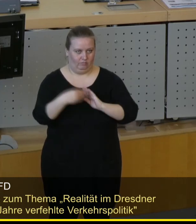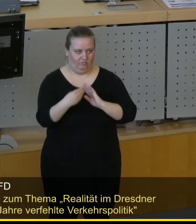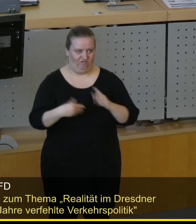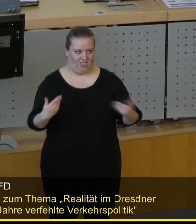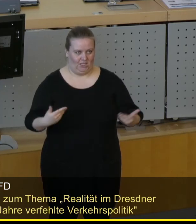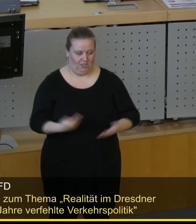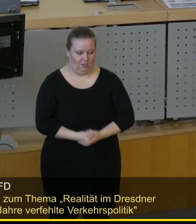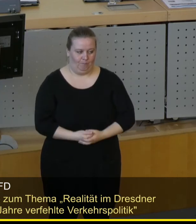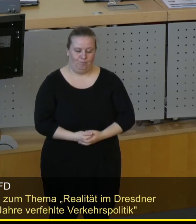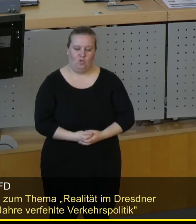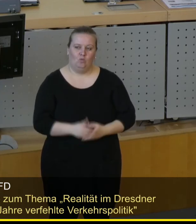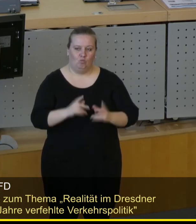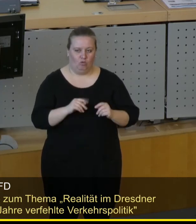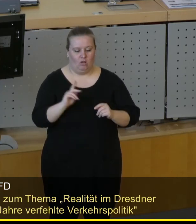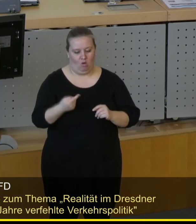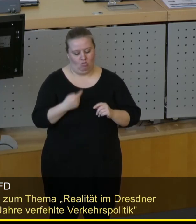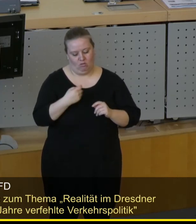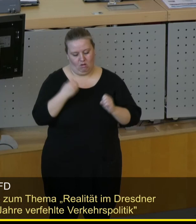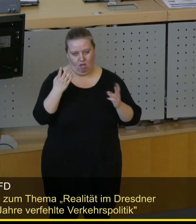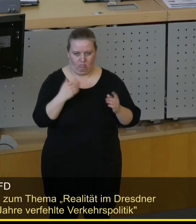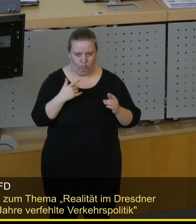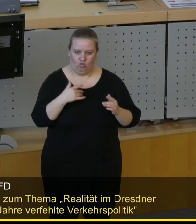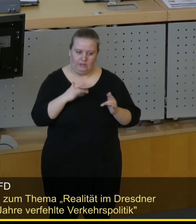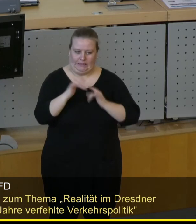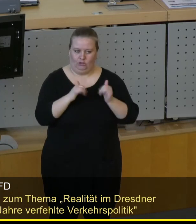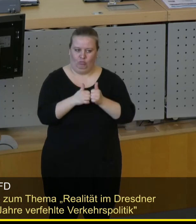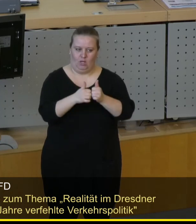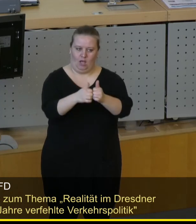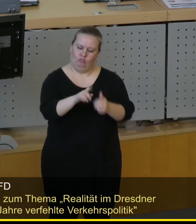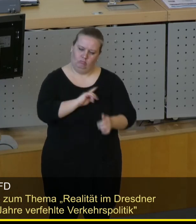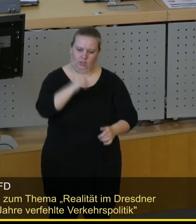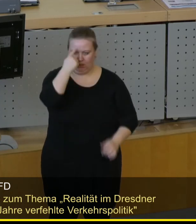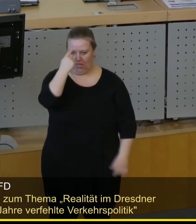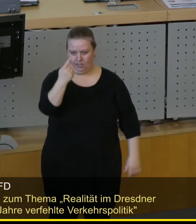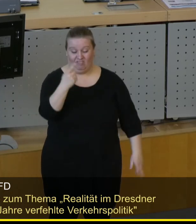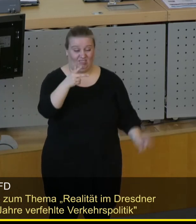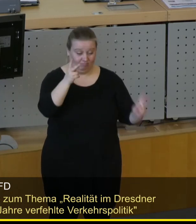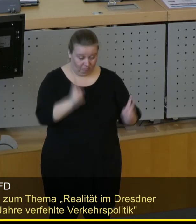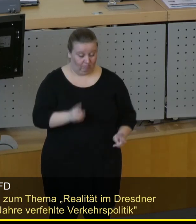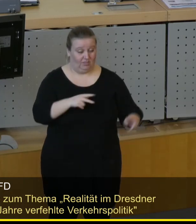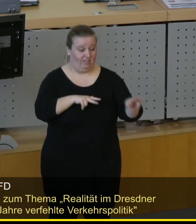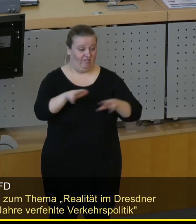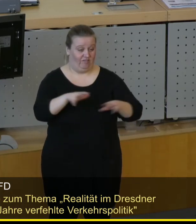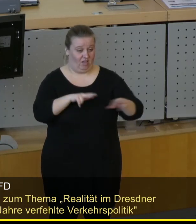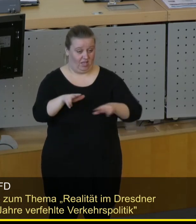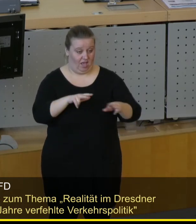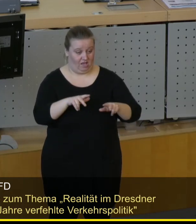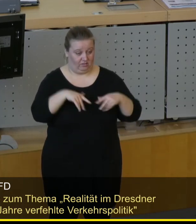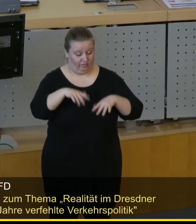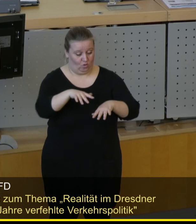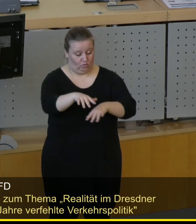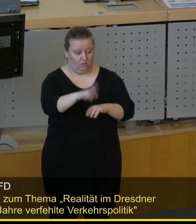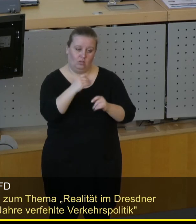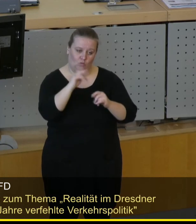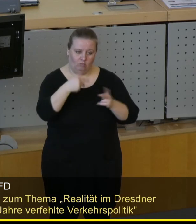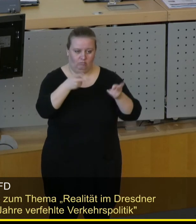und wir werden das natürlich kritisch begleiten und denken, dass wir, wenn wir eine wirkliche Verkehrsfindung in dieser Stadt erreichen wollen, dies